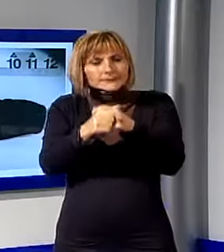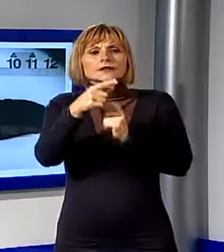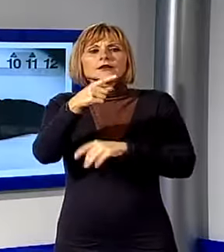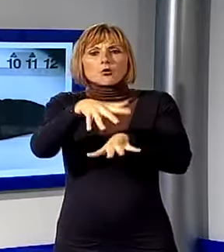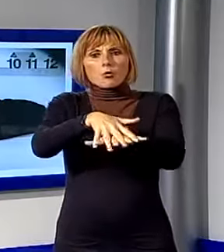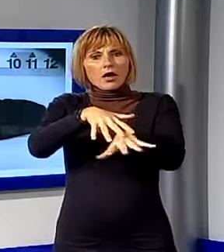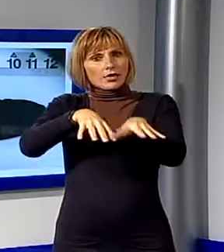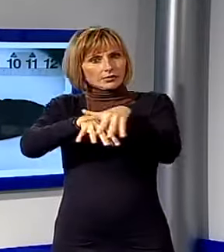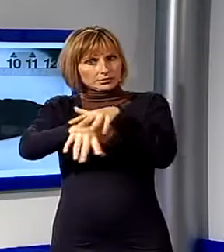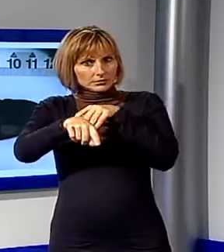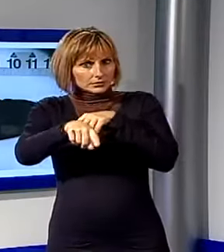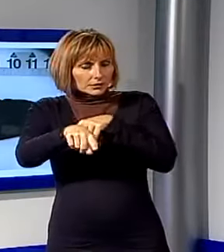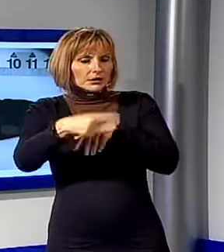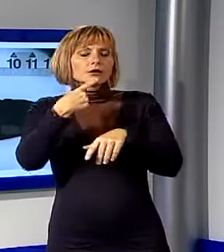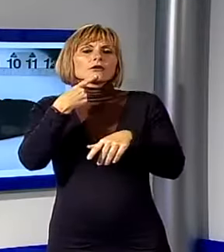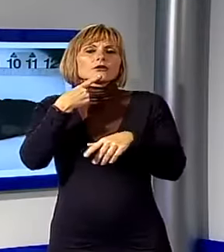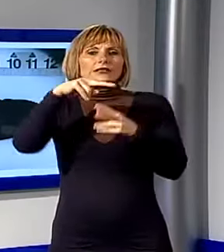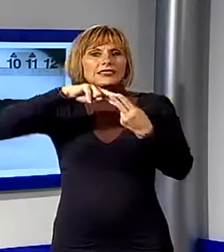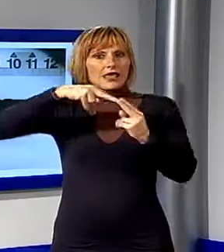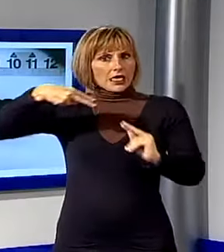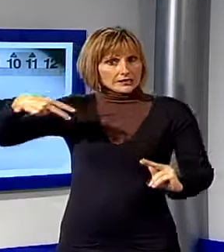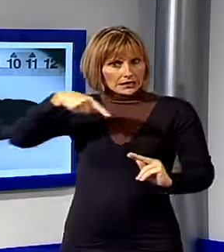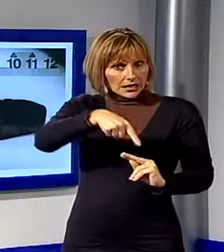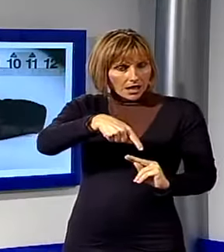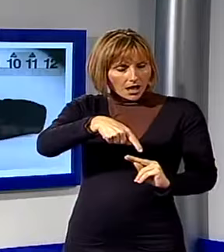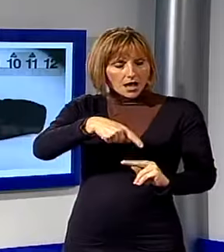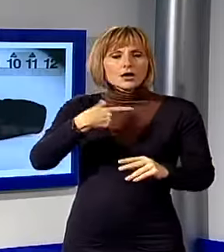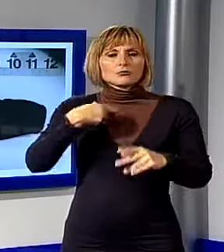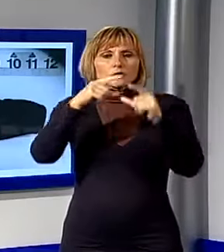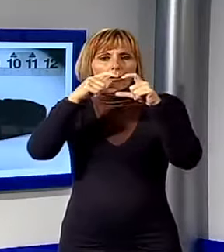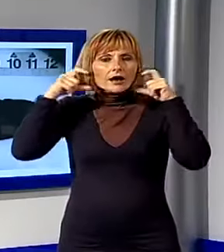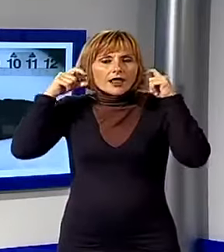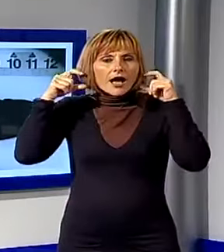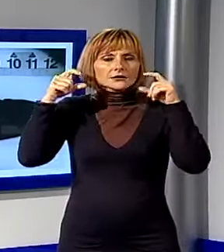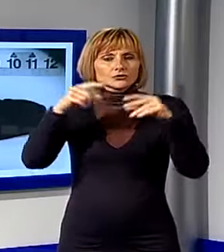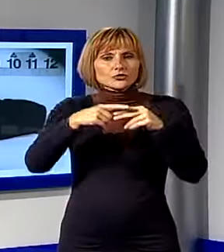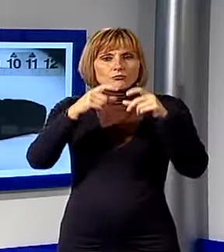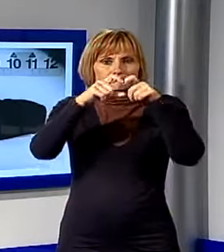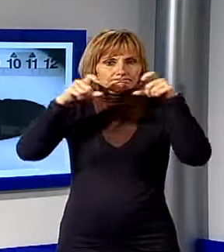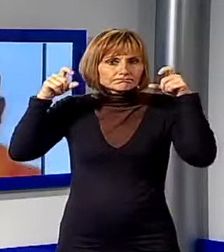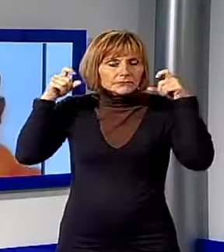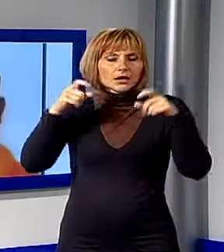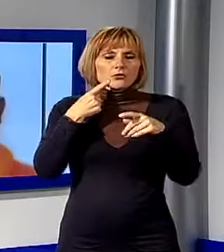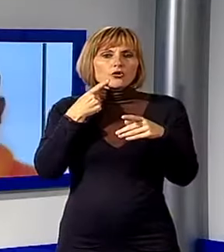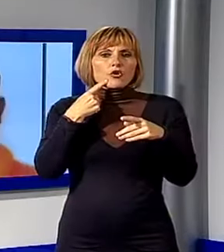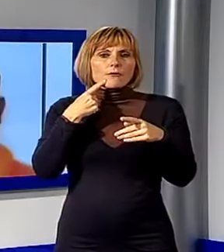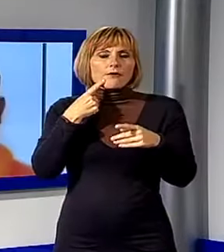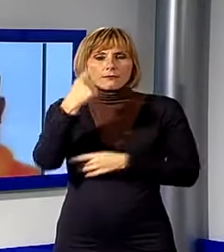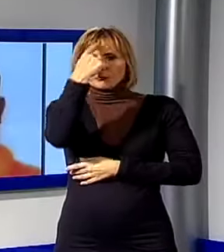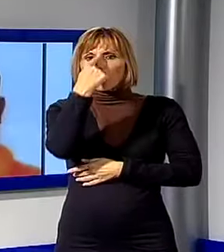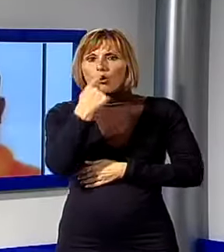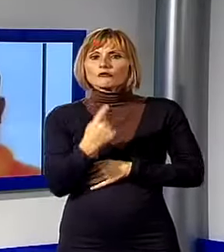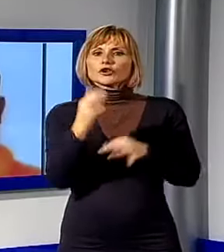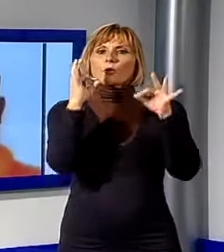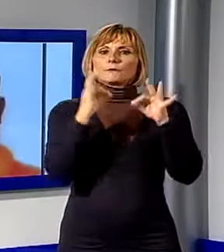compatibilità dei profili biologici presenti sui guanti e sul nastro adesivo utilizzato da uno dei malviventi con il profilo